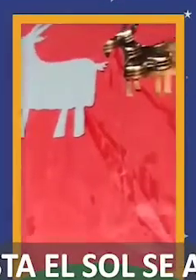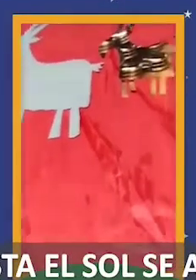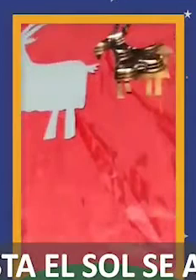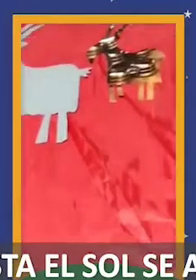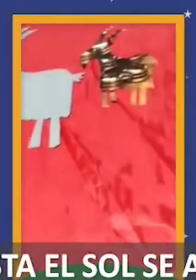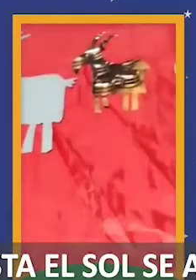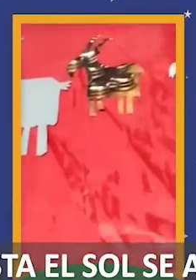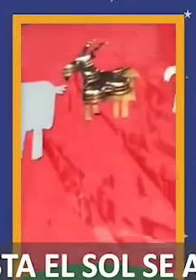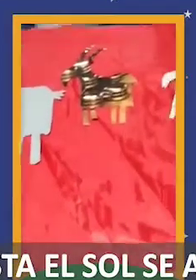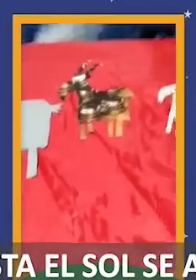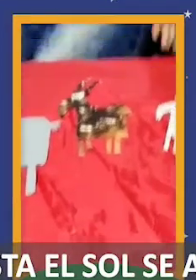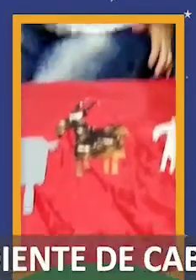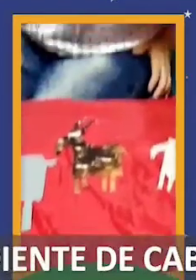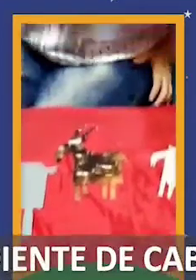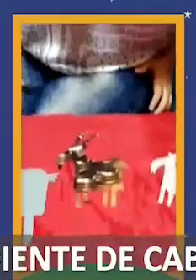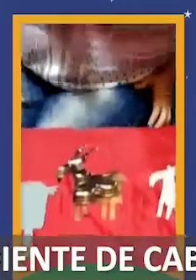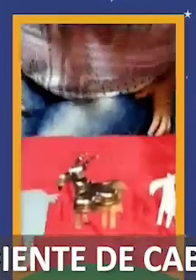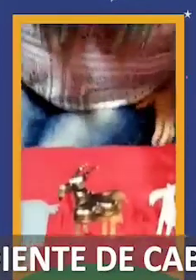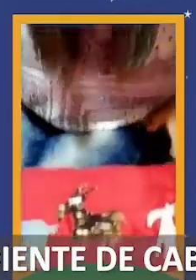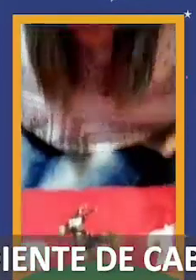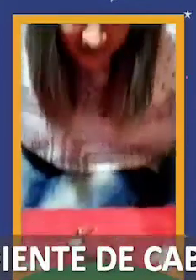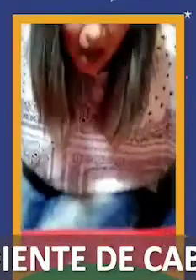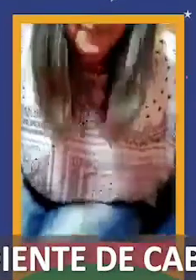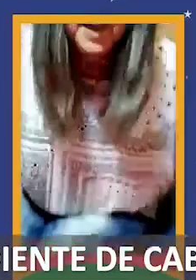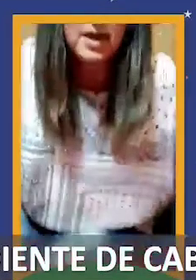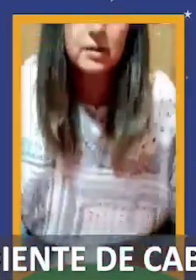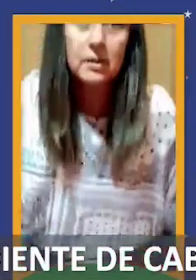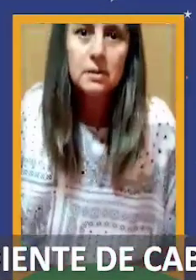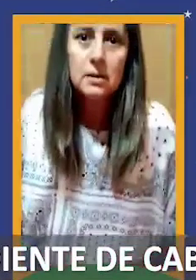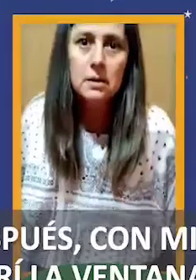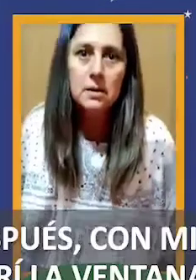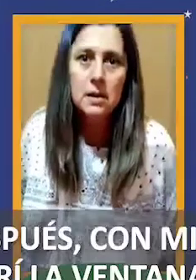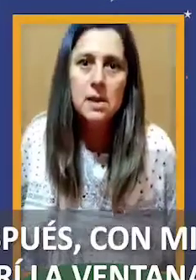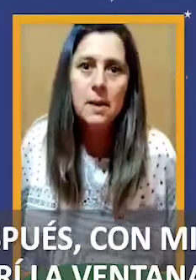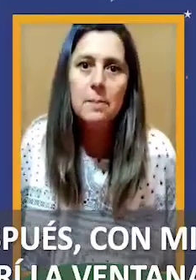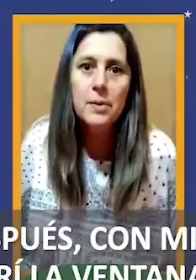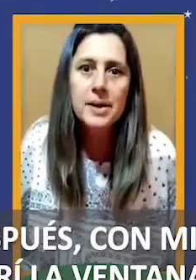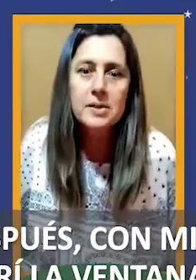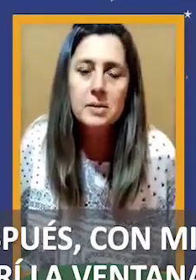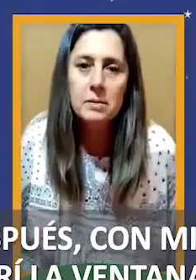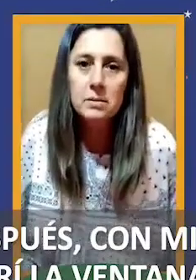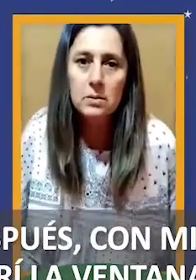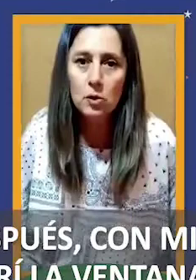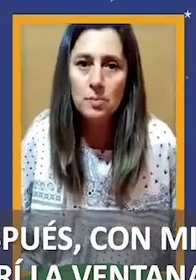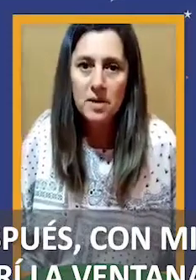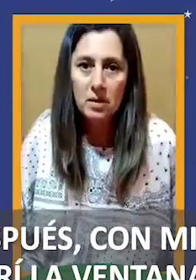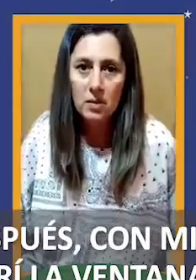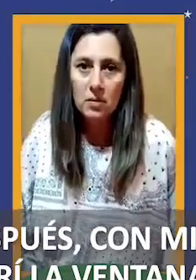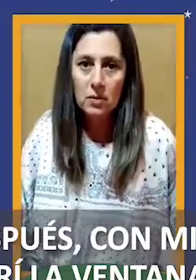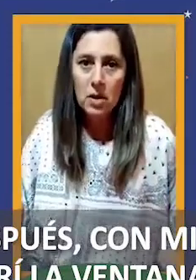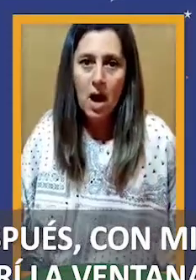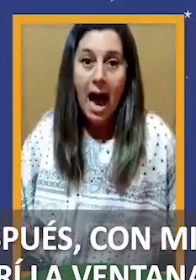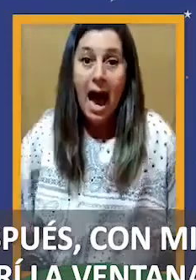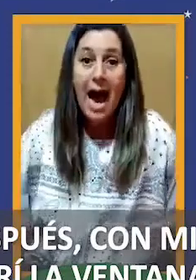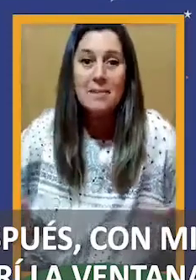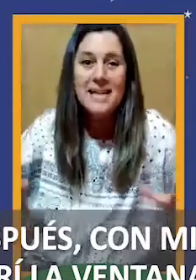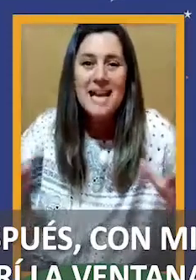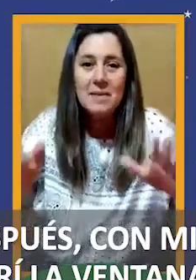se arrugue y diente de cabra. Y después con él